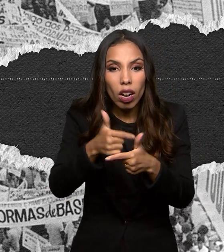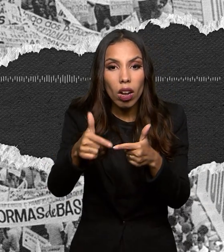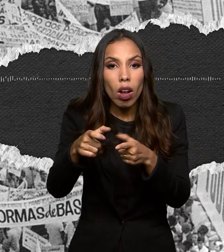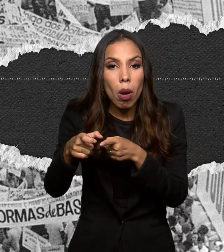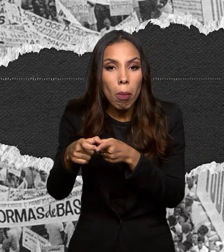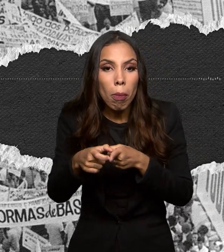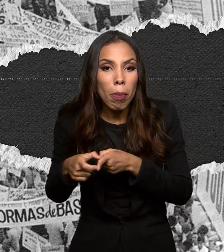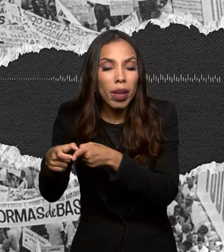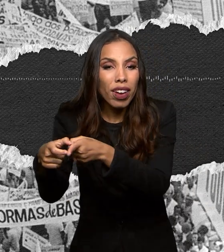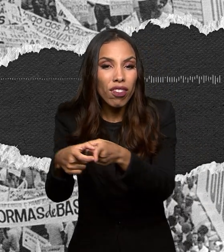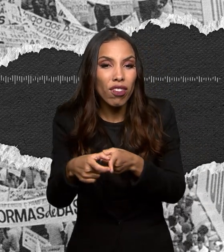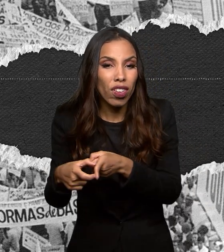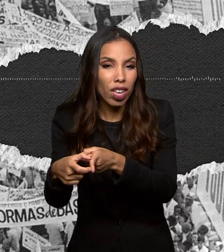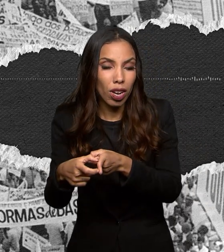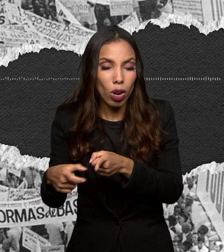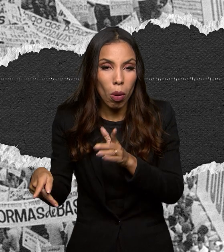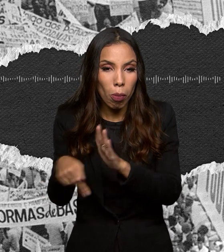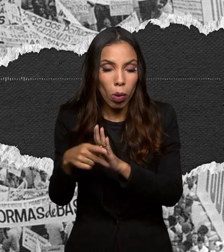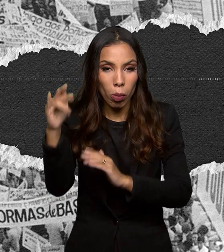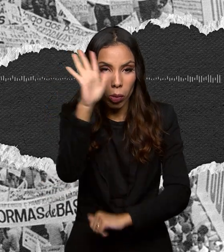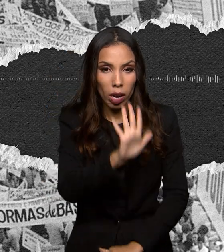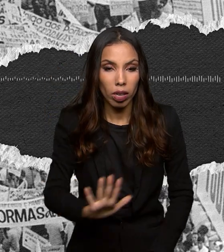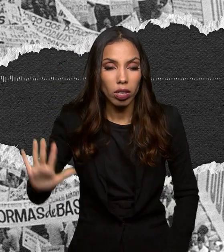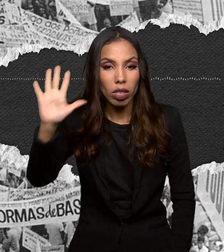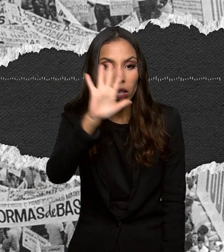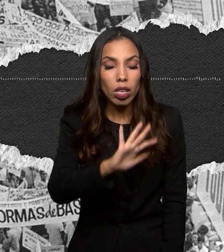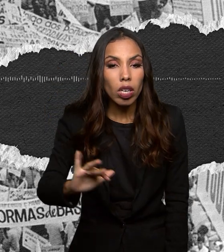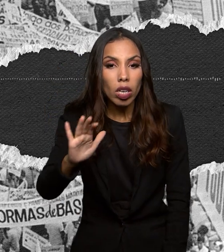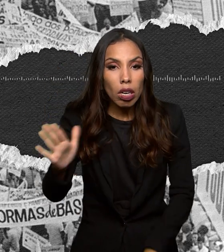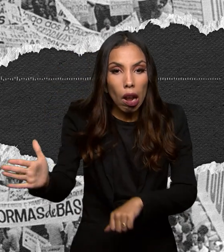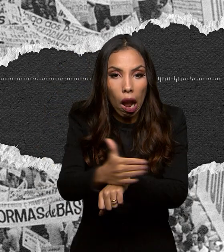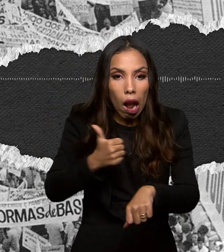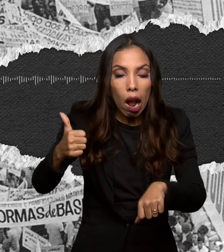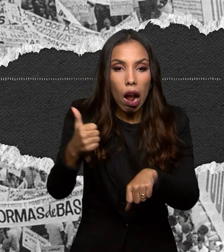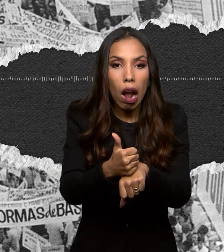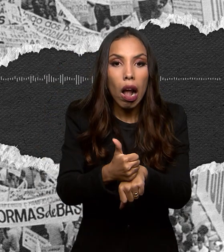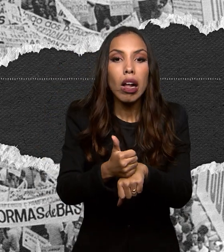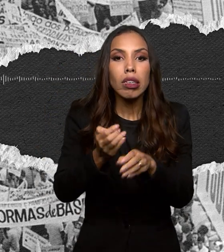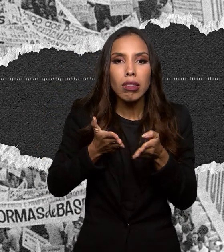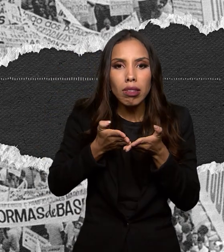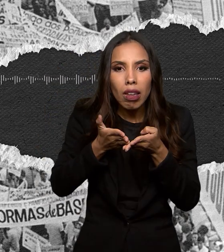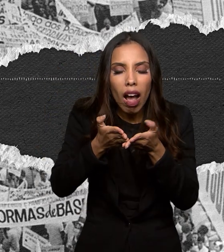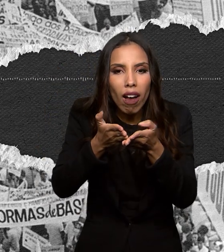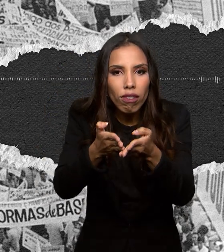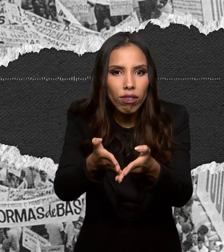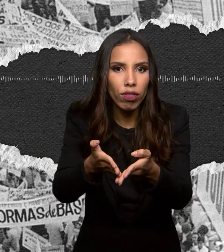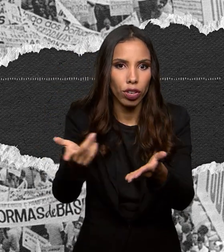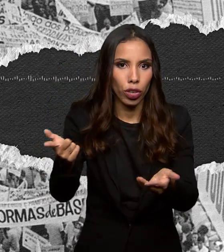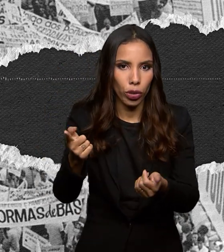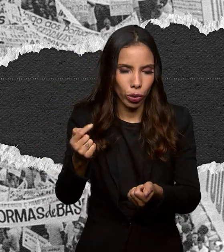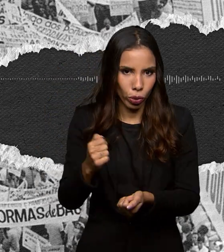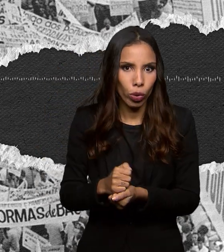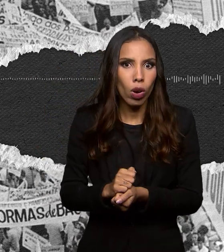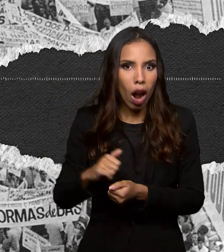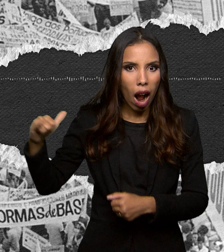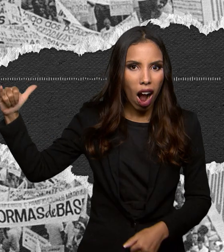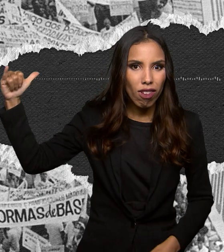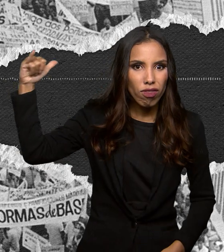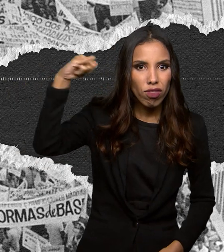do Brasil. E quando o golpe foi consumado teve até navios e aviões preparados para zarpar dos Estados Unidos para o Brasil caso houvesse resistência